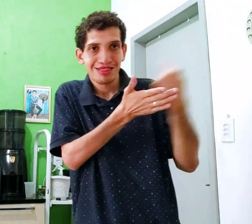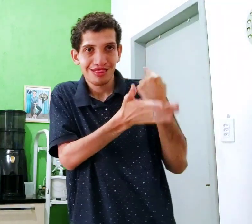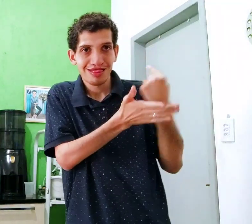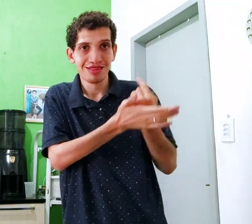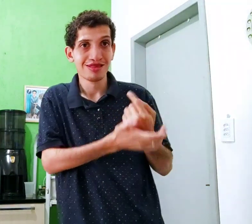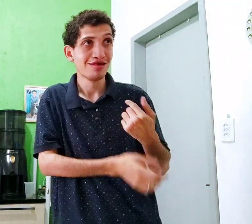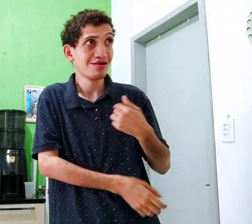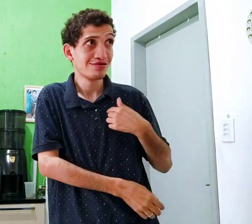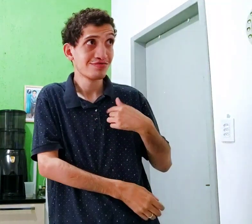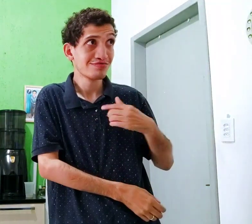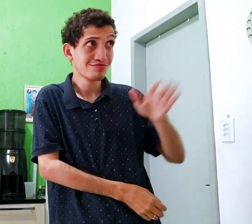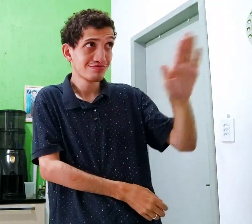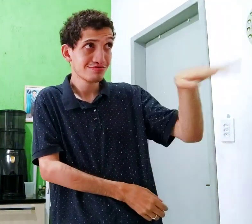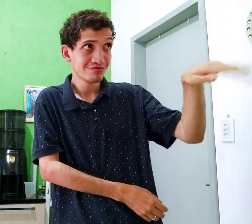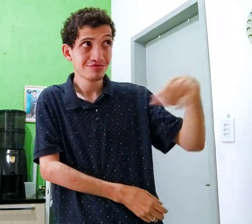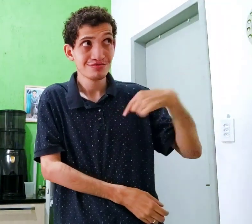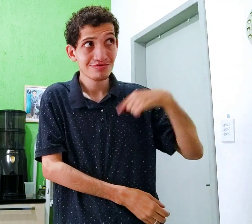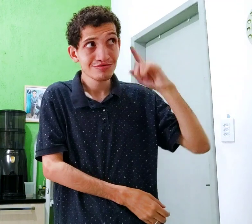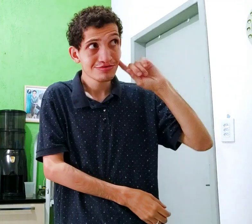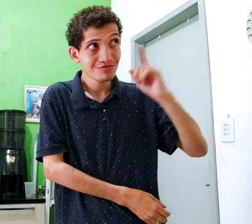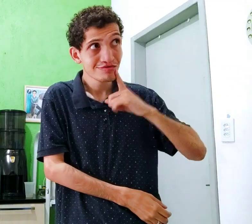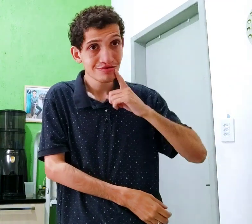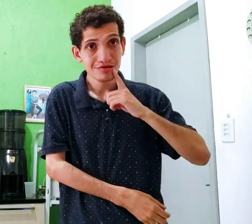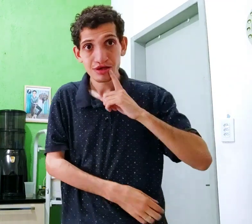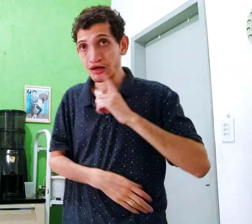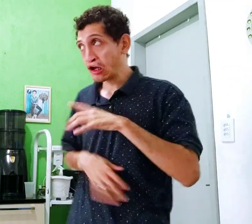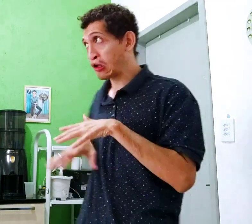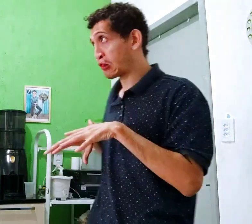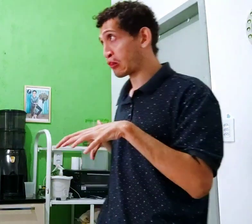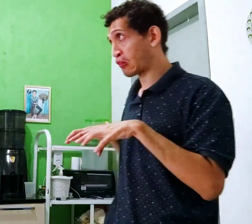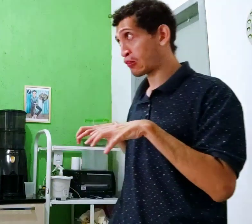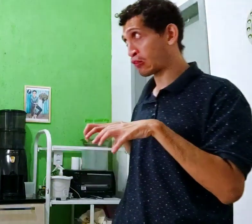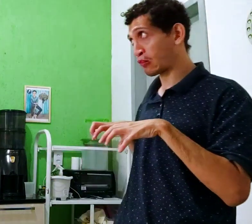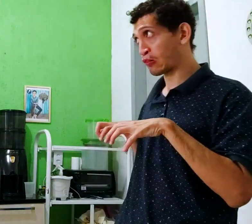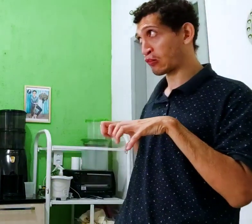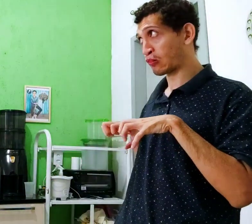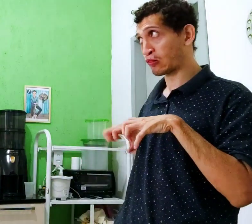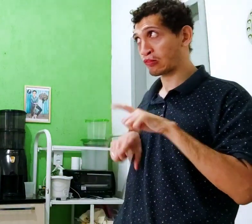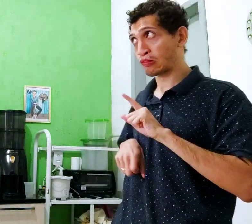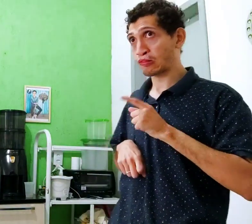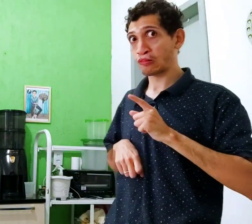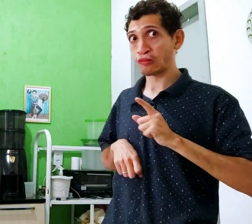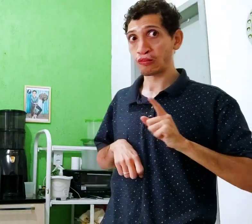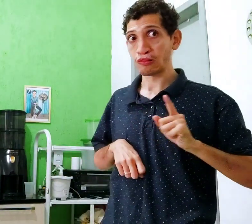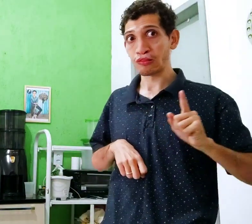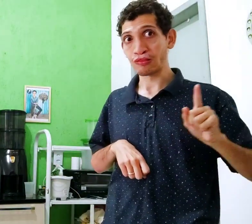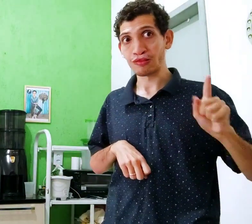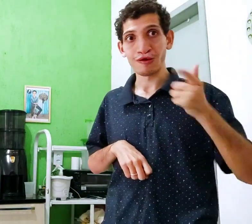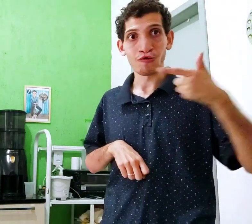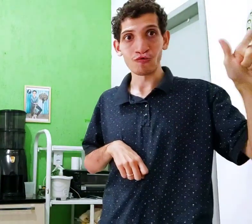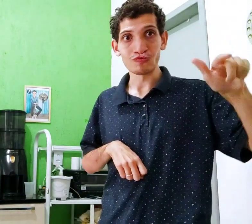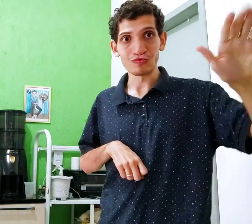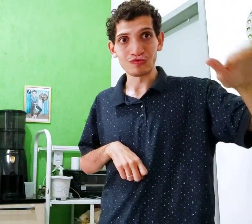o quê? Uma pergunta. Aí eu, ei, eu sou surdo. Aí a mulher se retraiu, foi lá,